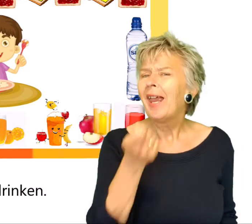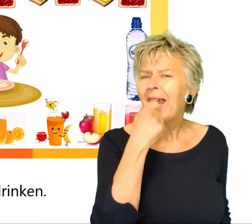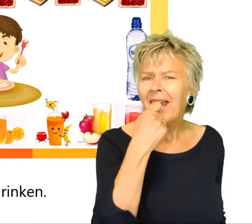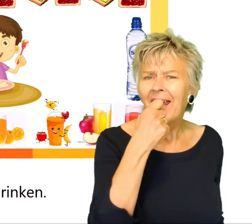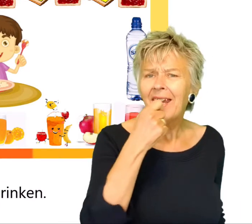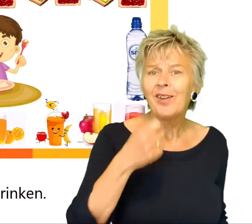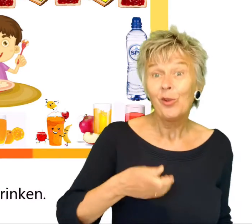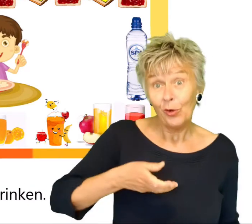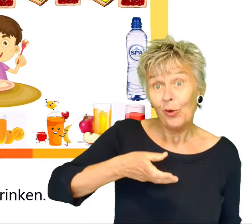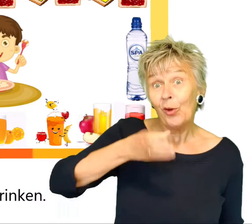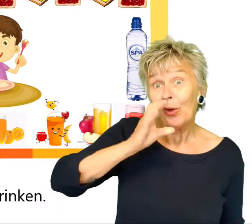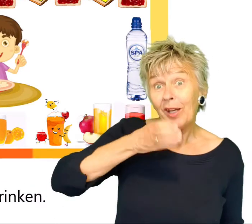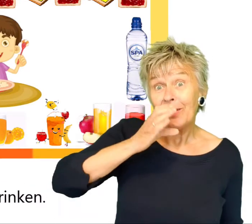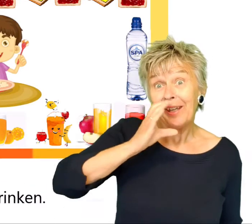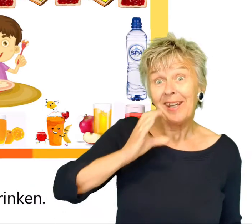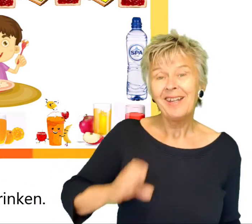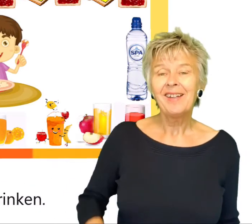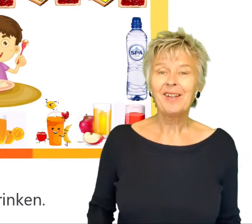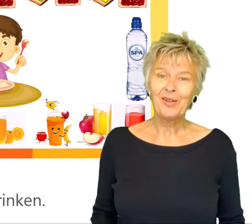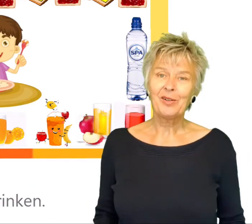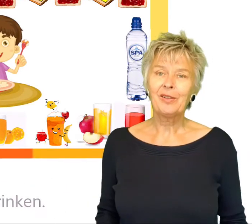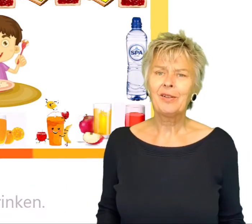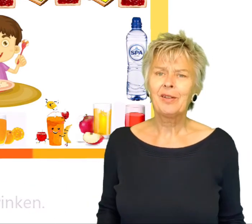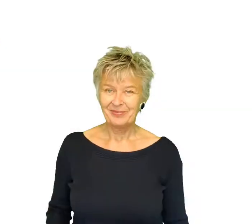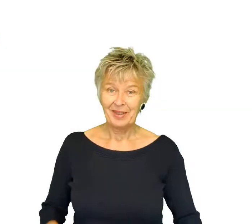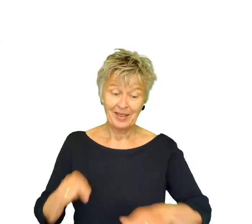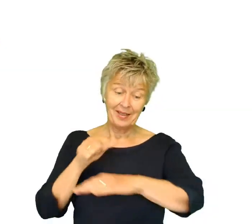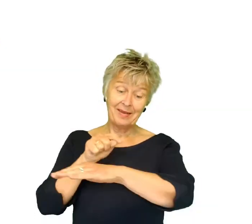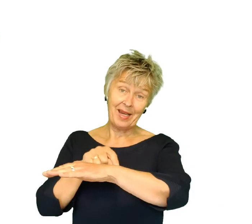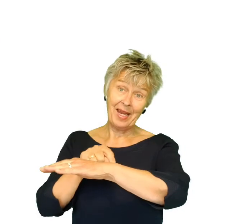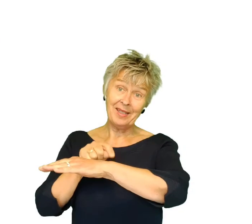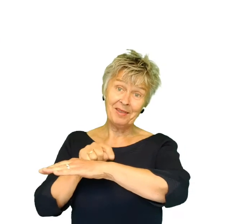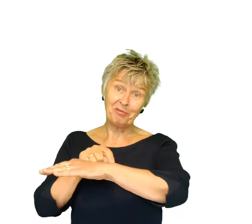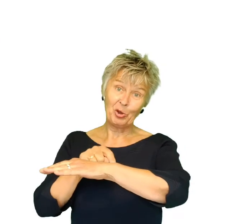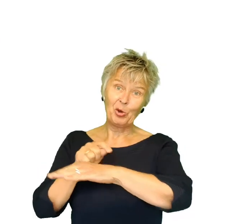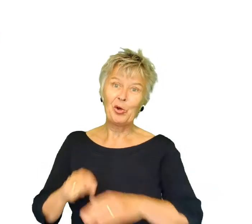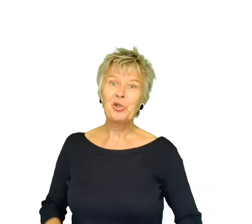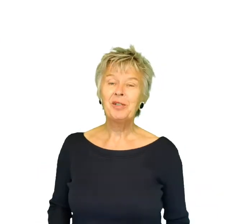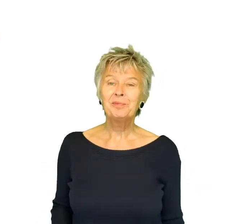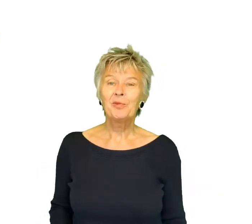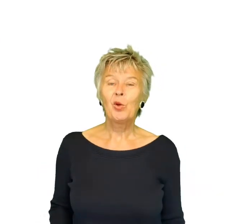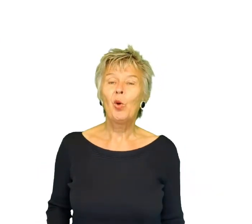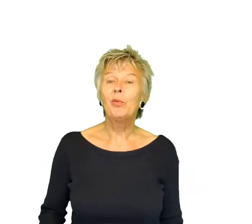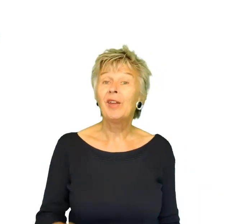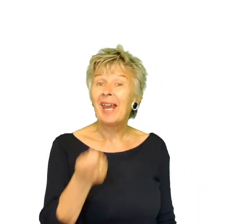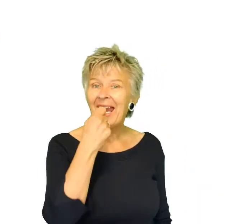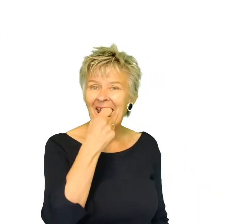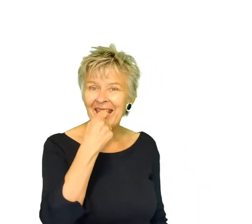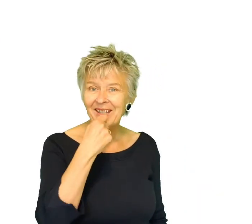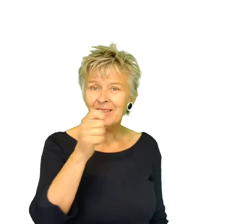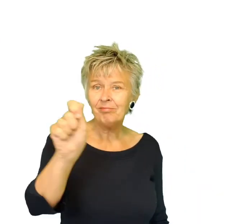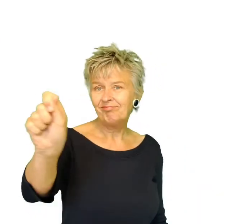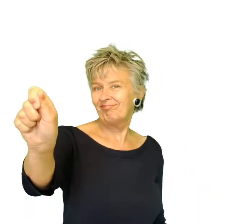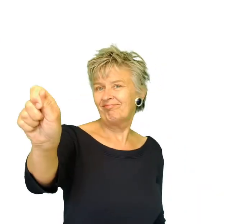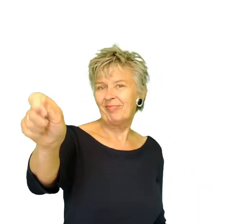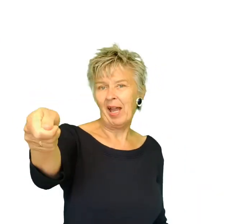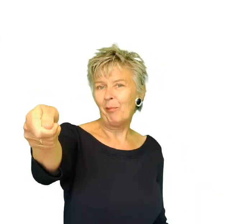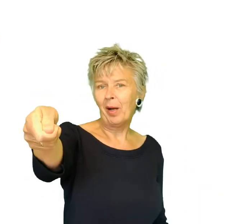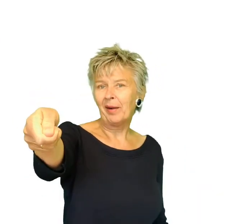eten en drinken. Tijd, horloge, om te eten. Makkelijk.